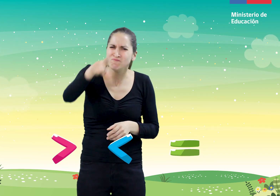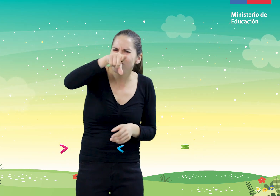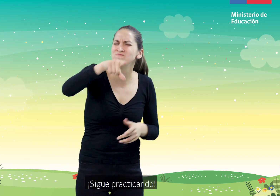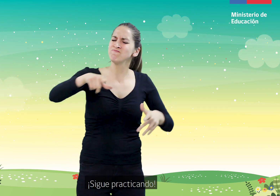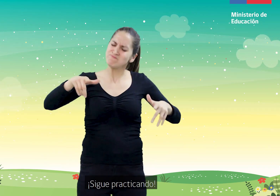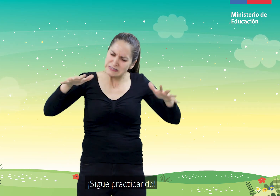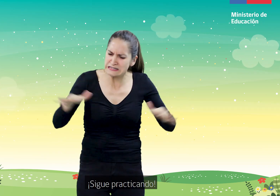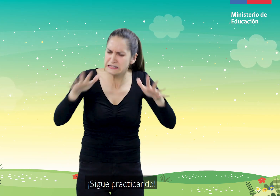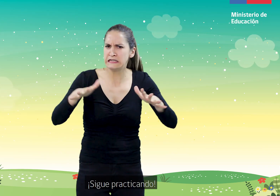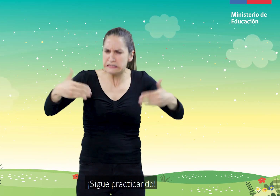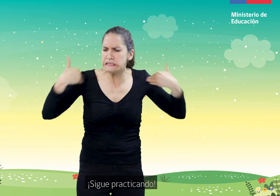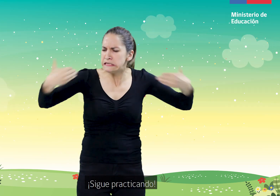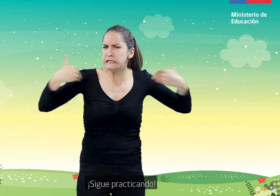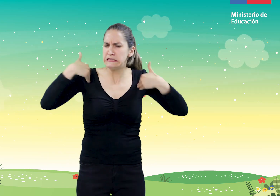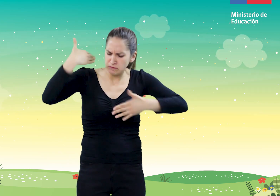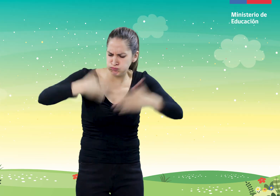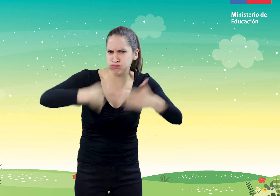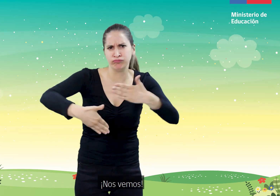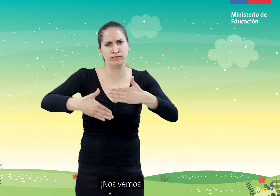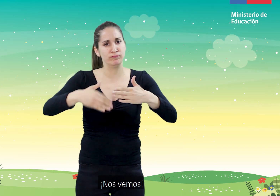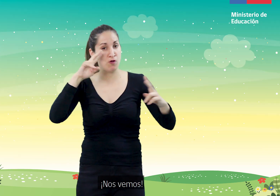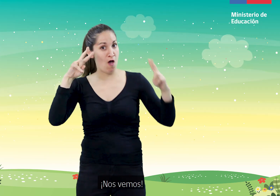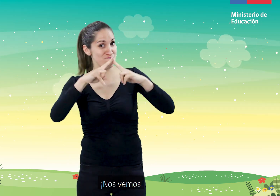¡Sigue practicando! ¡Nos vemos!